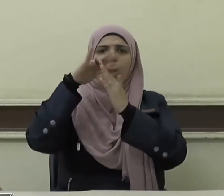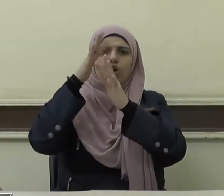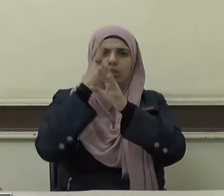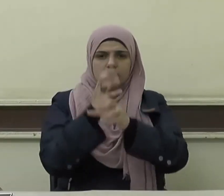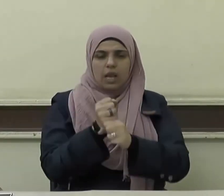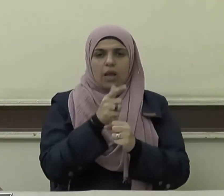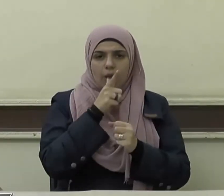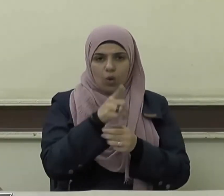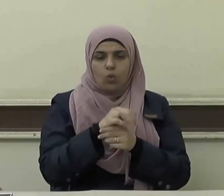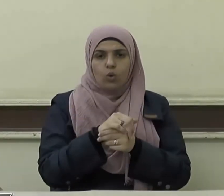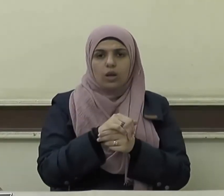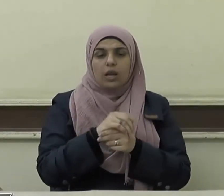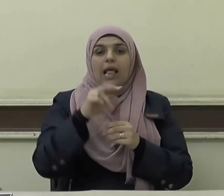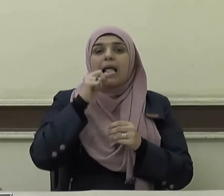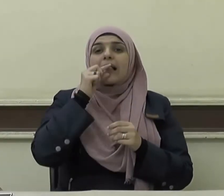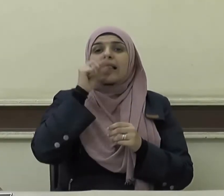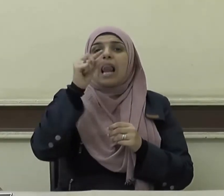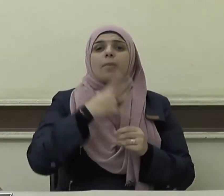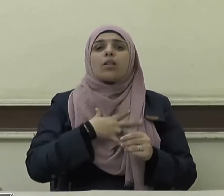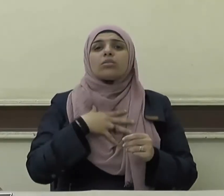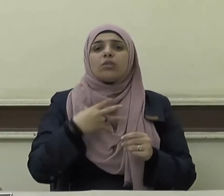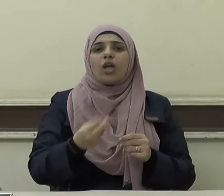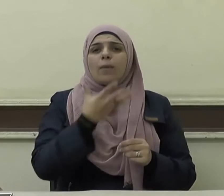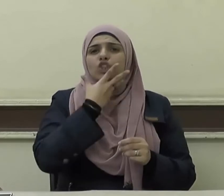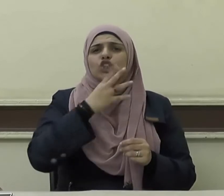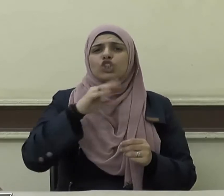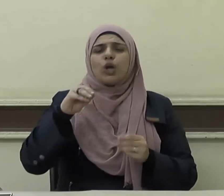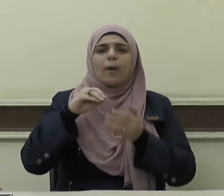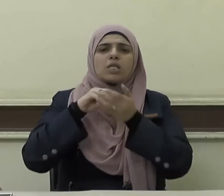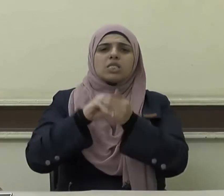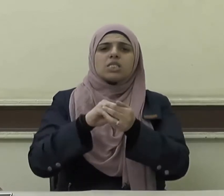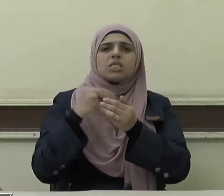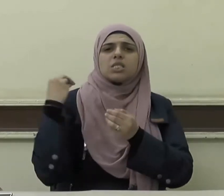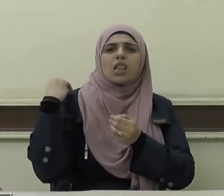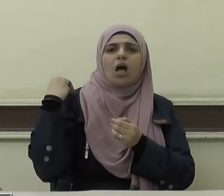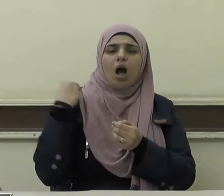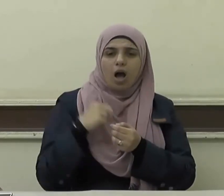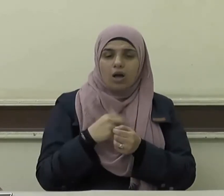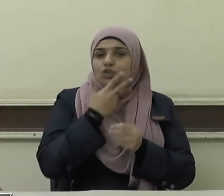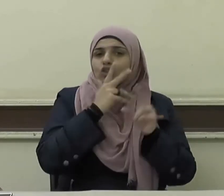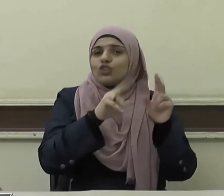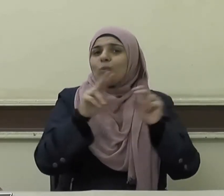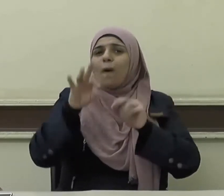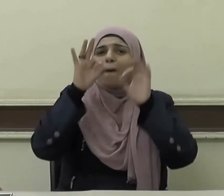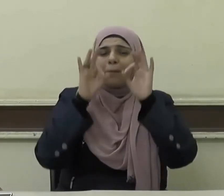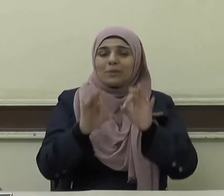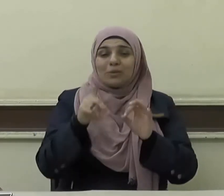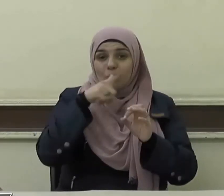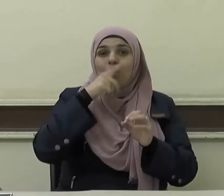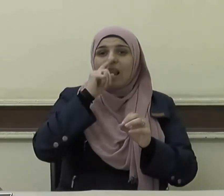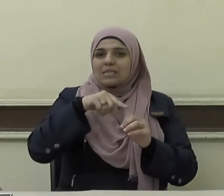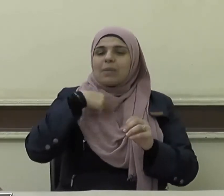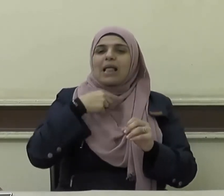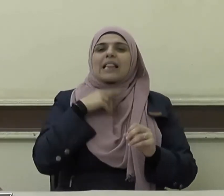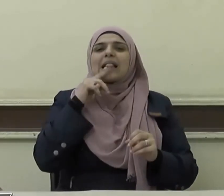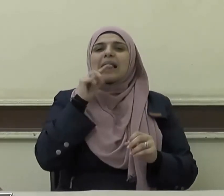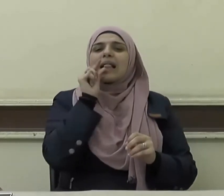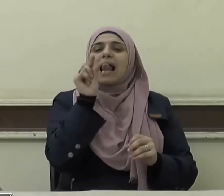عليه وسلم الكلمة الطيبة صدقة ومن ذلك استخدام